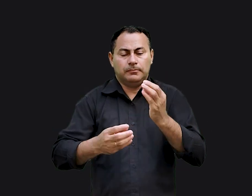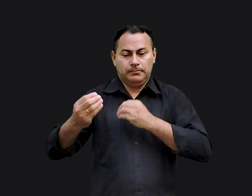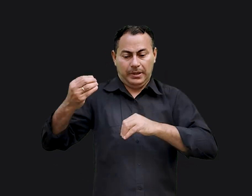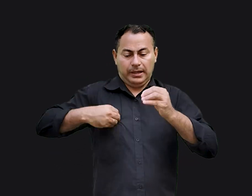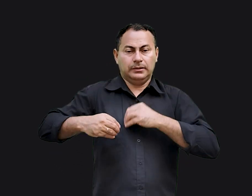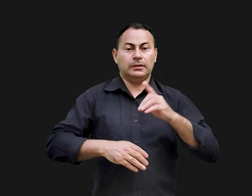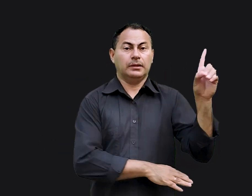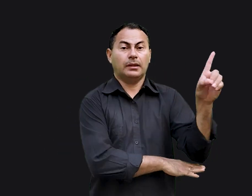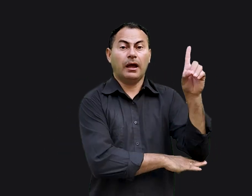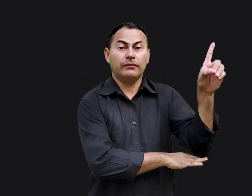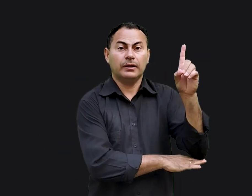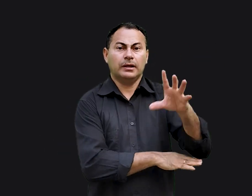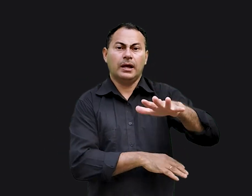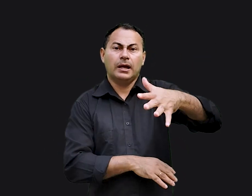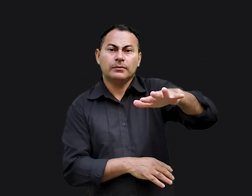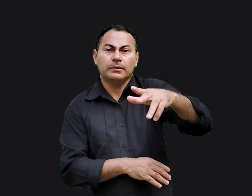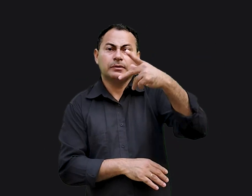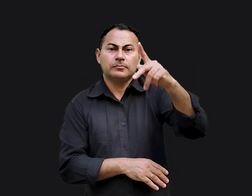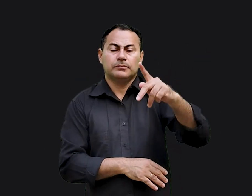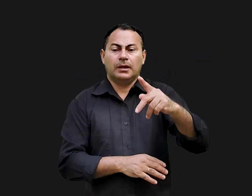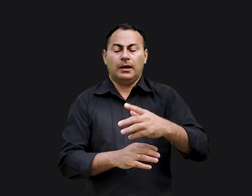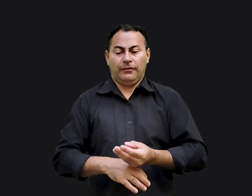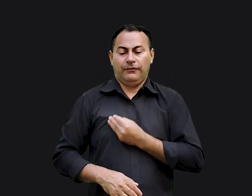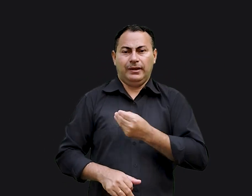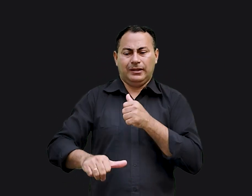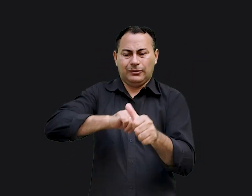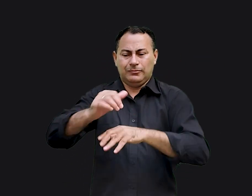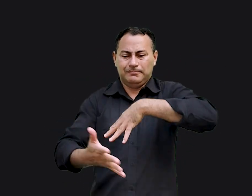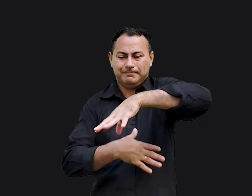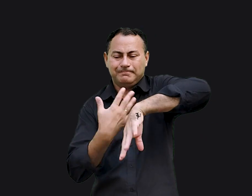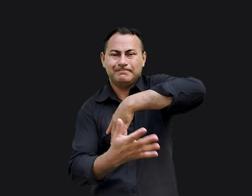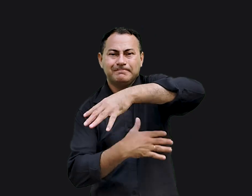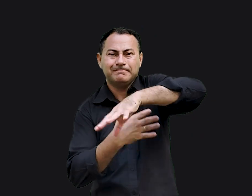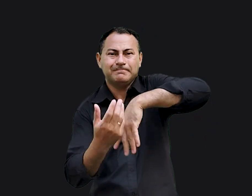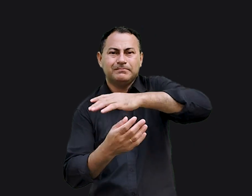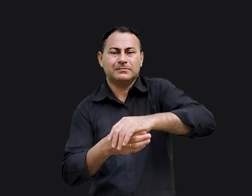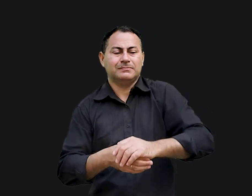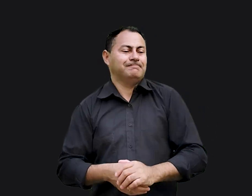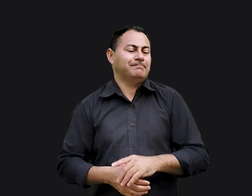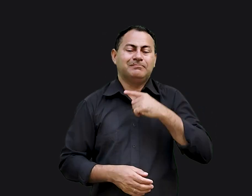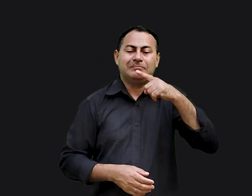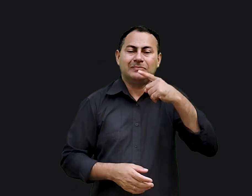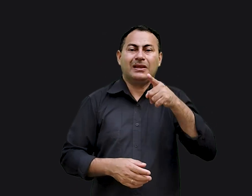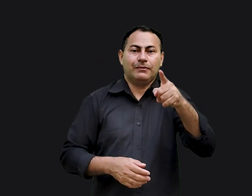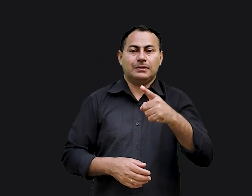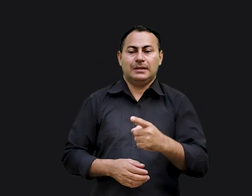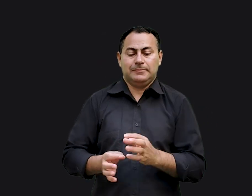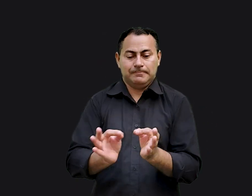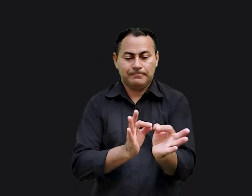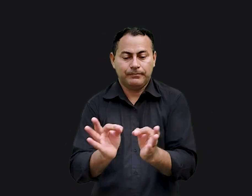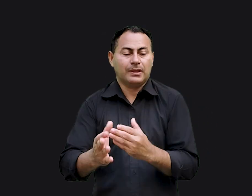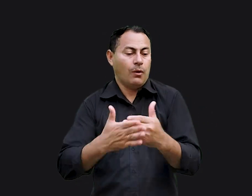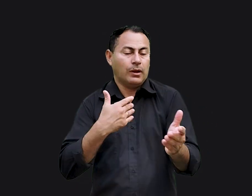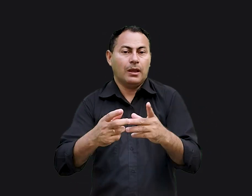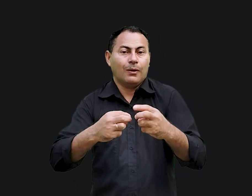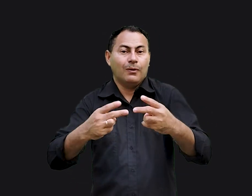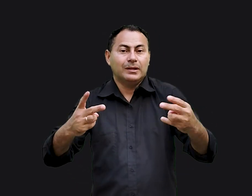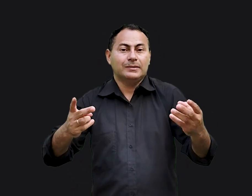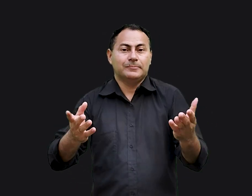quando estudamos o pecado de Davi. Às vezes, sua vida vira uma bagunça tão grande que fica impossível para você endireitar qualquer